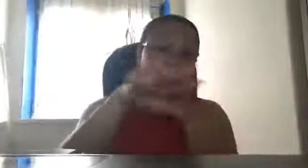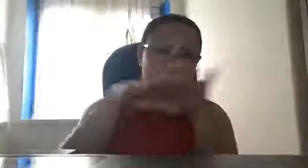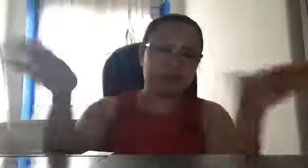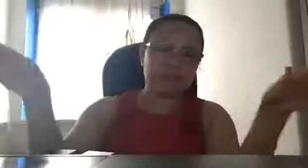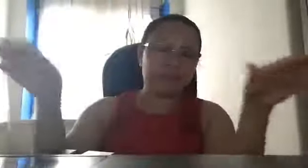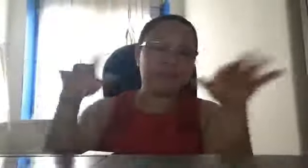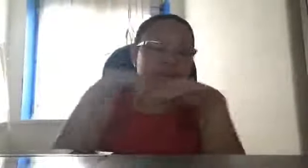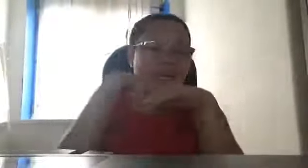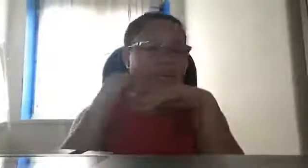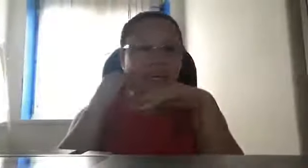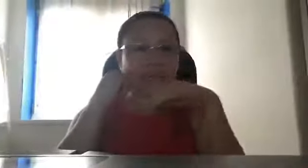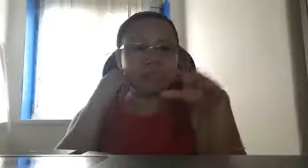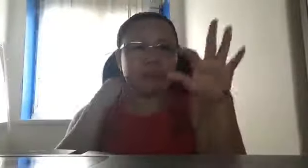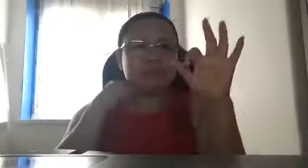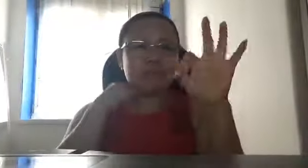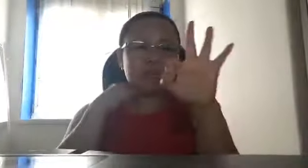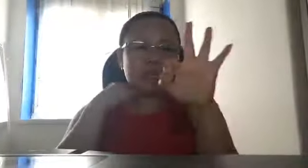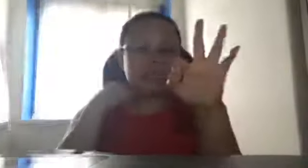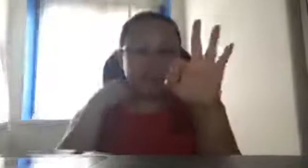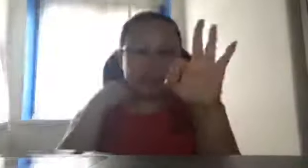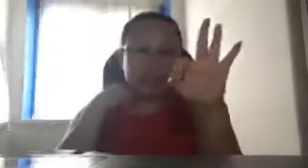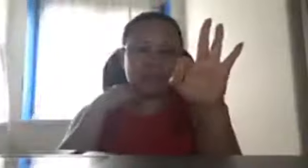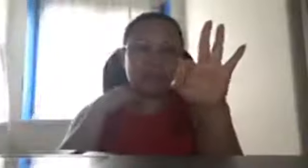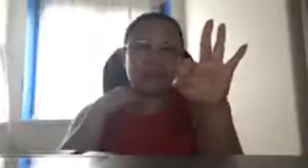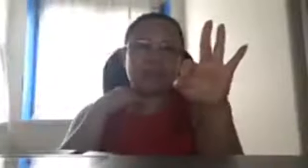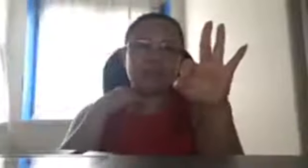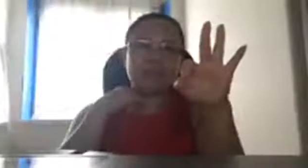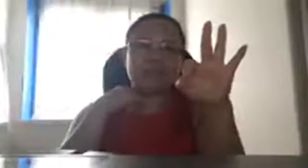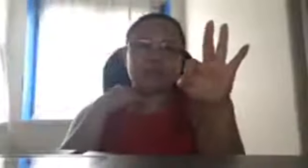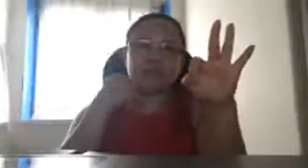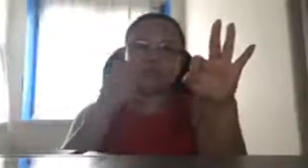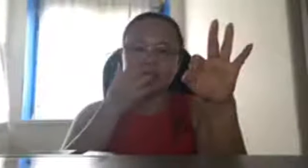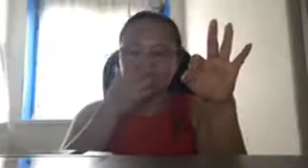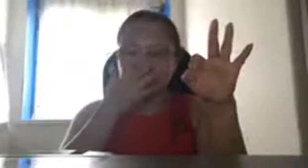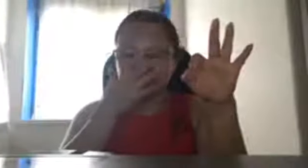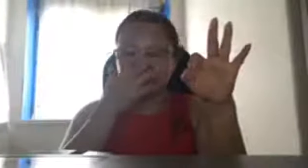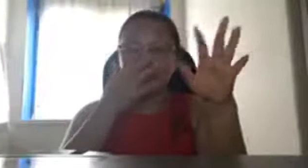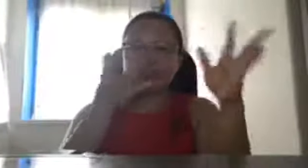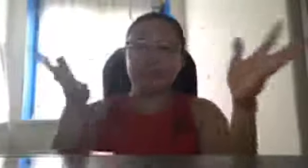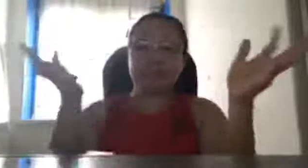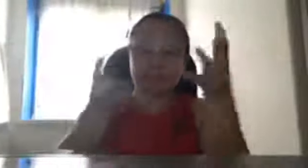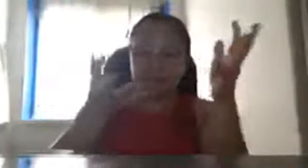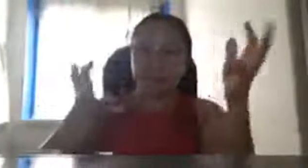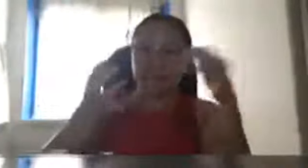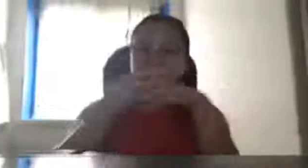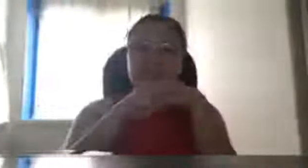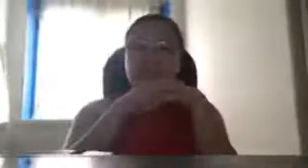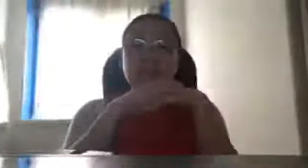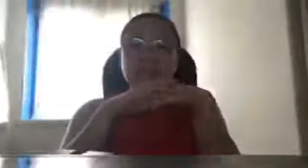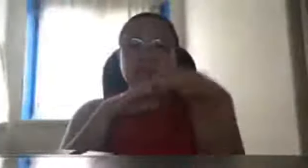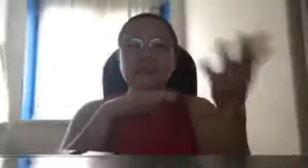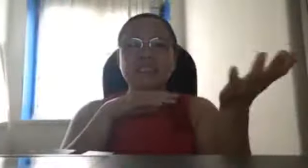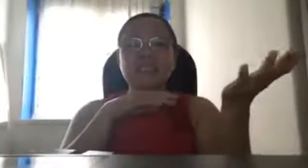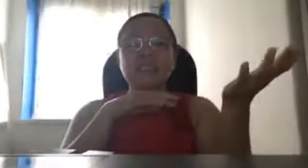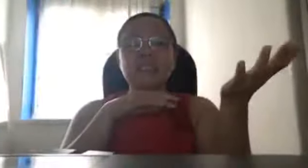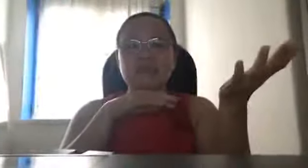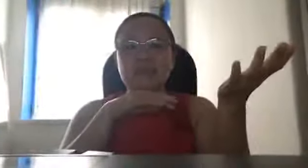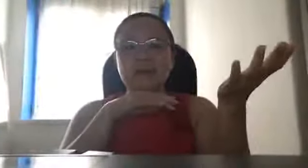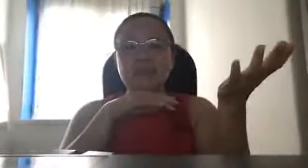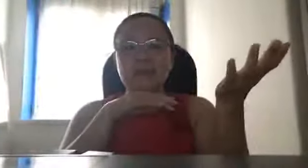by land pag mayroon tayo nyan so hindi na rin tayo babastabastahin kasi matatalino naman ang mga